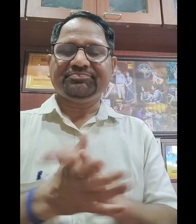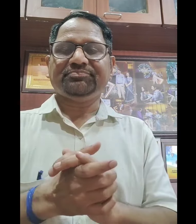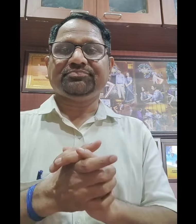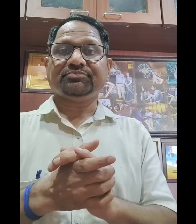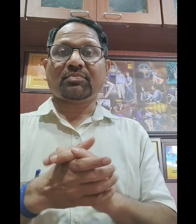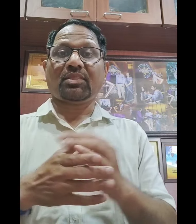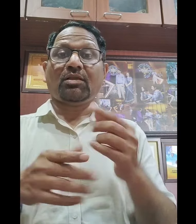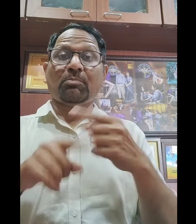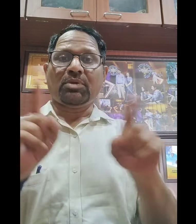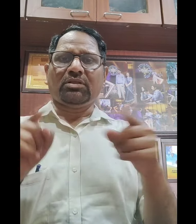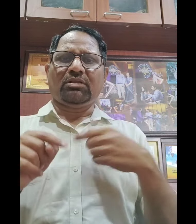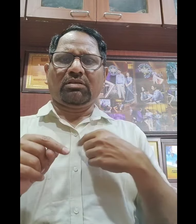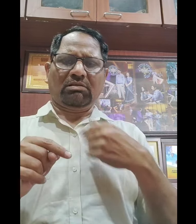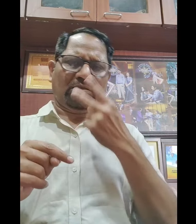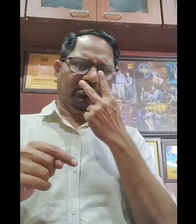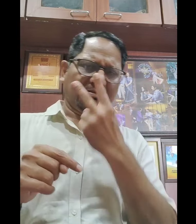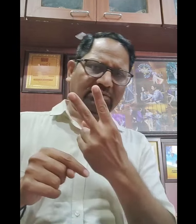Education में तो होता ही है